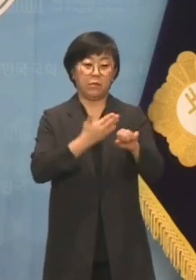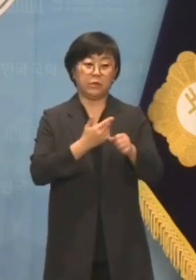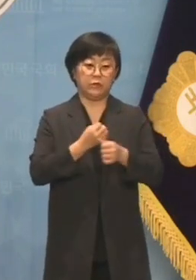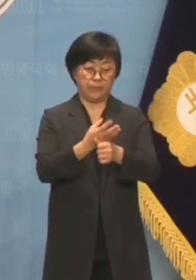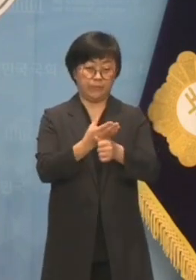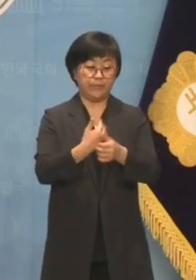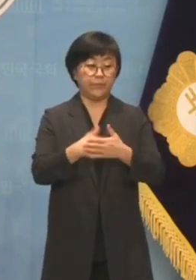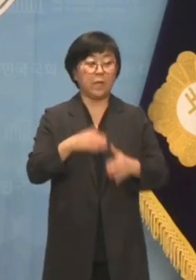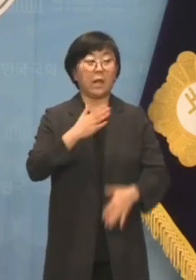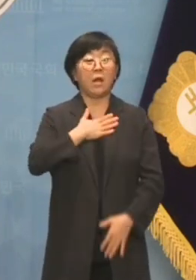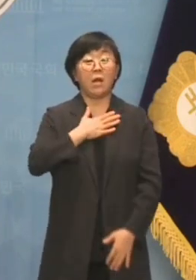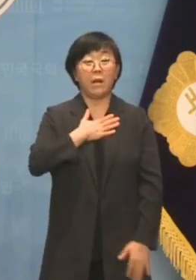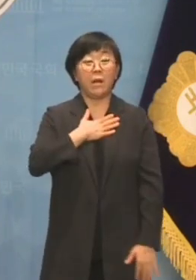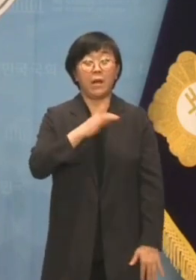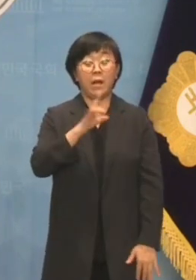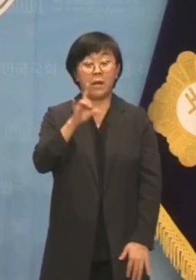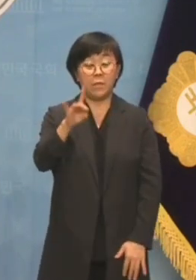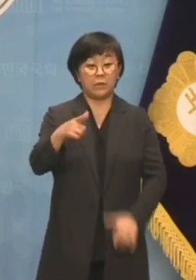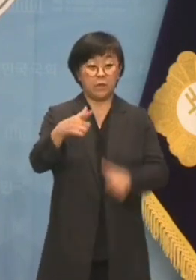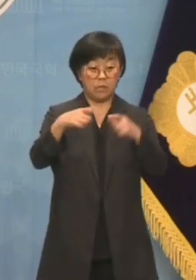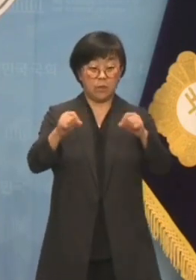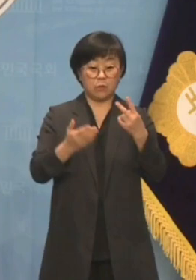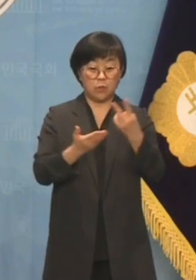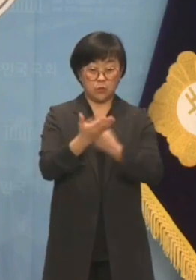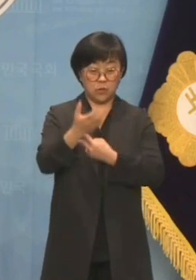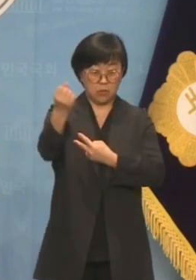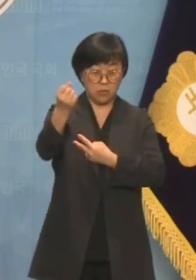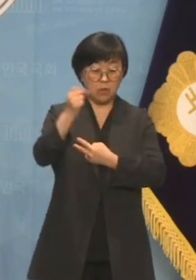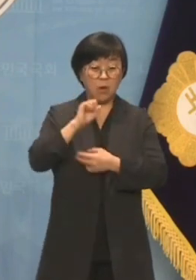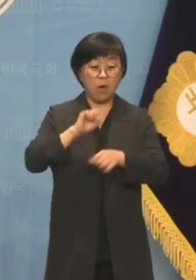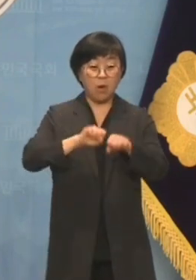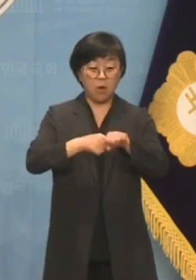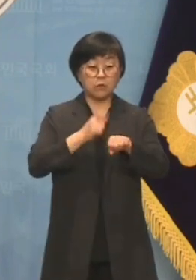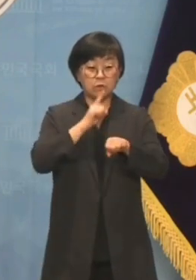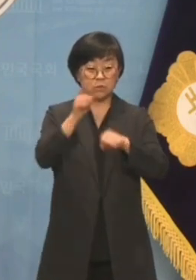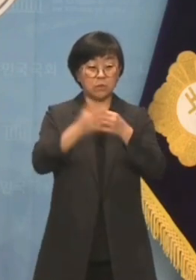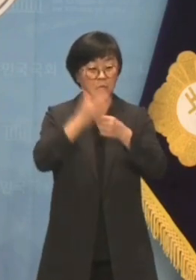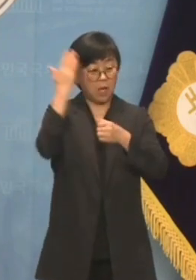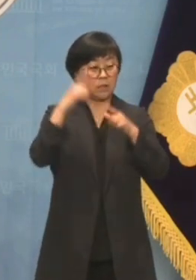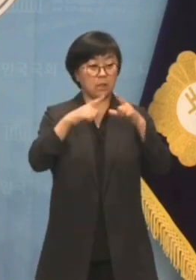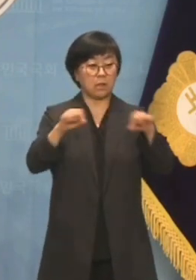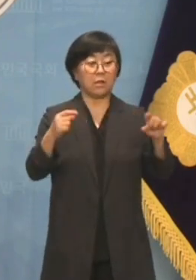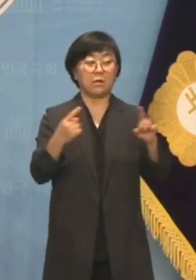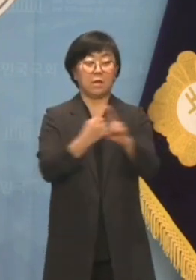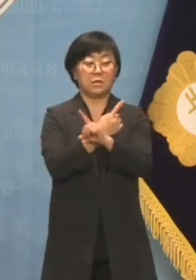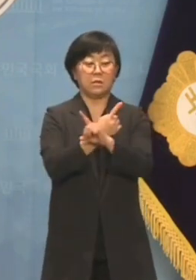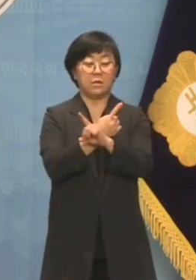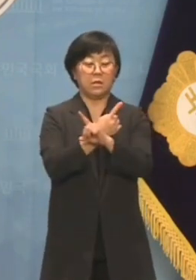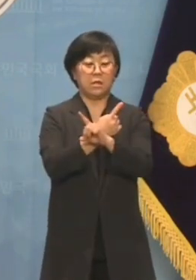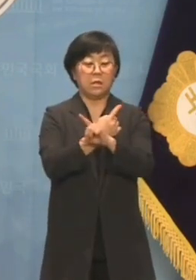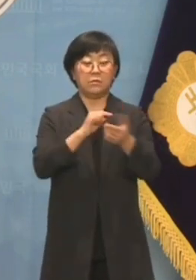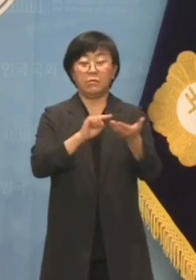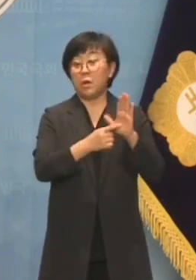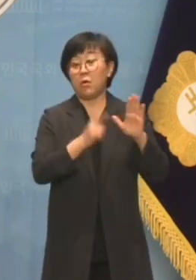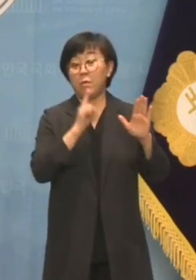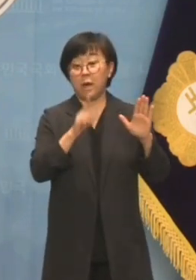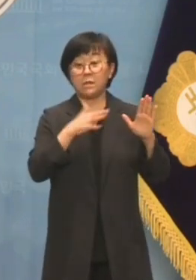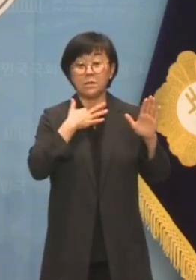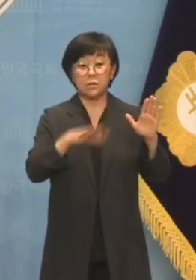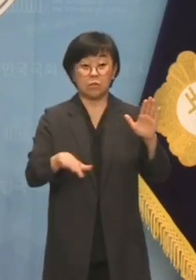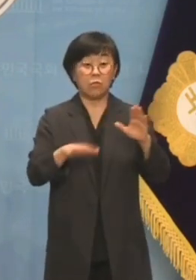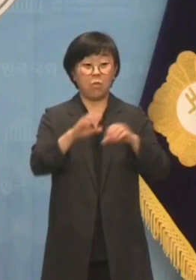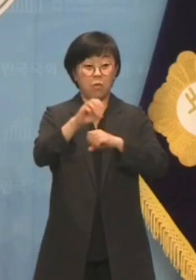저는 한 번도 일본의 독도 영유권 억지 주장이 한일관계 개선의 징표라고 한 적이 없습니다.